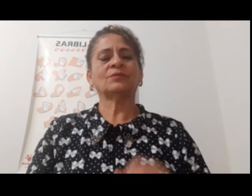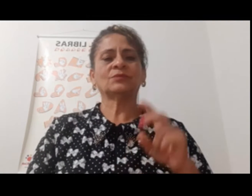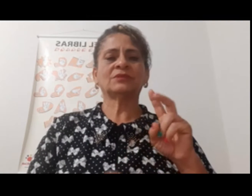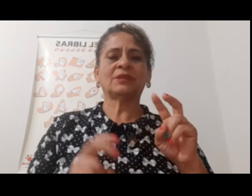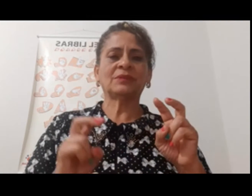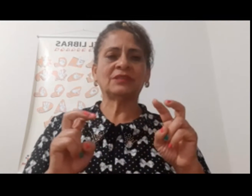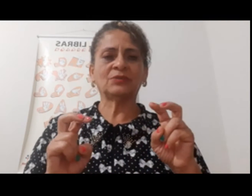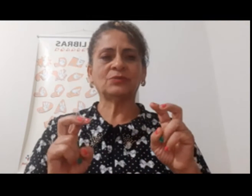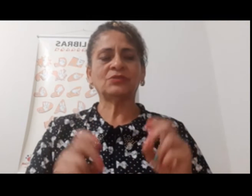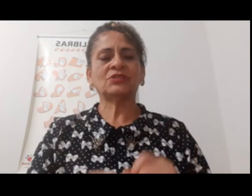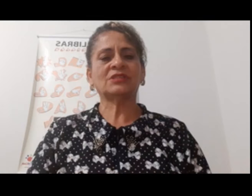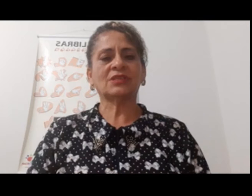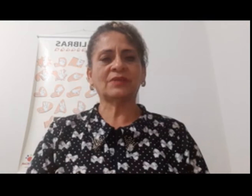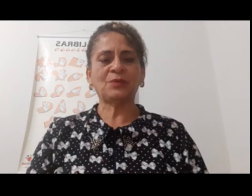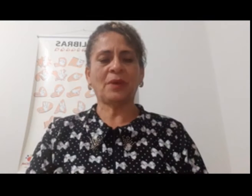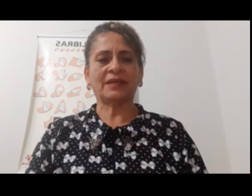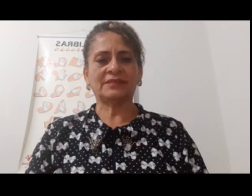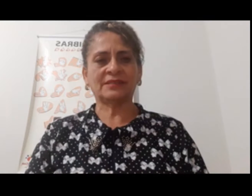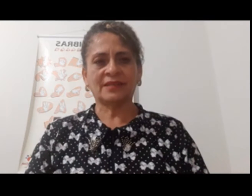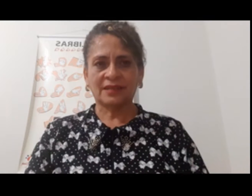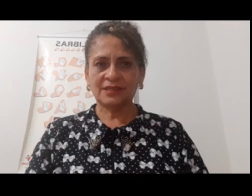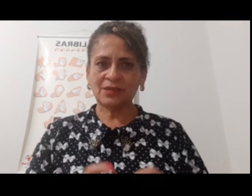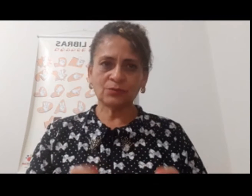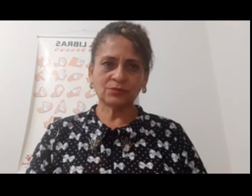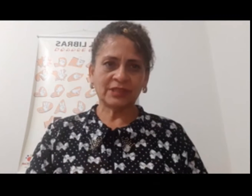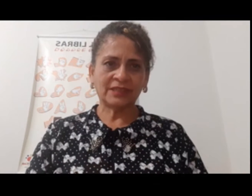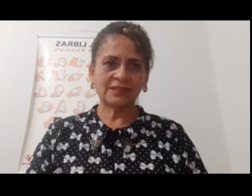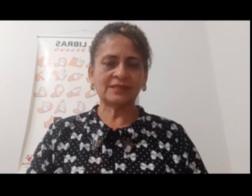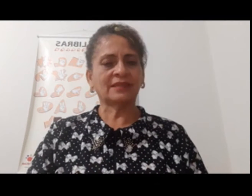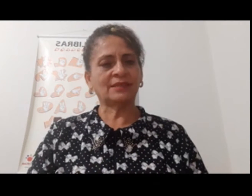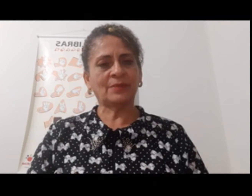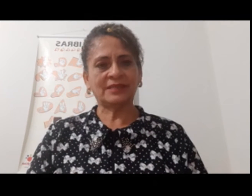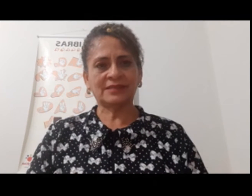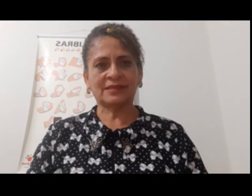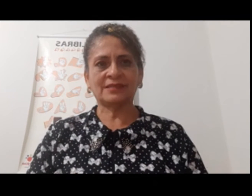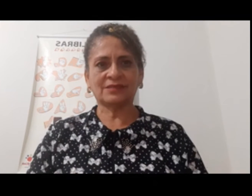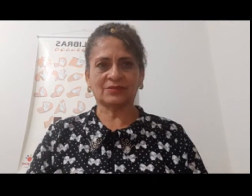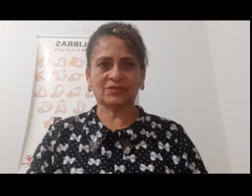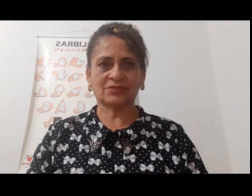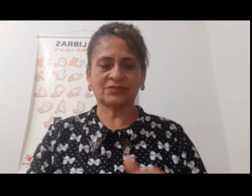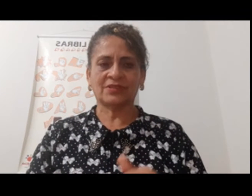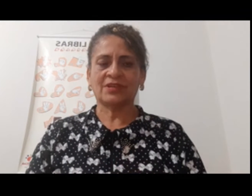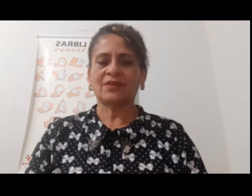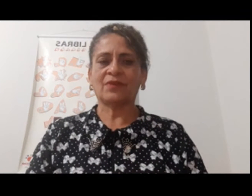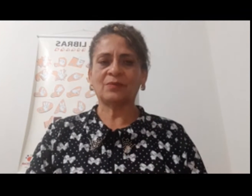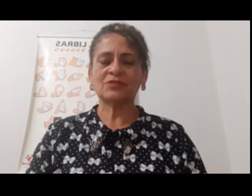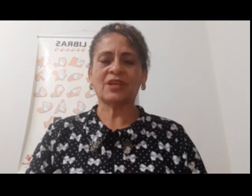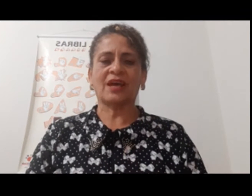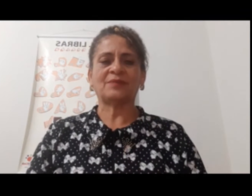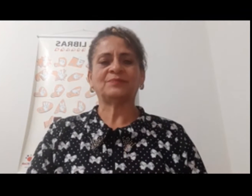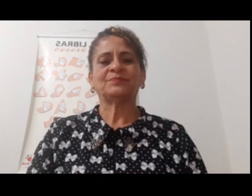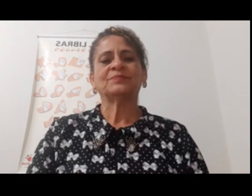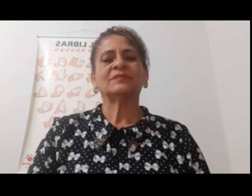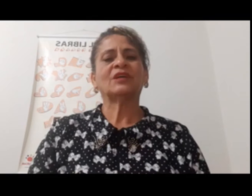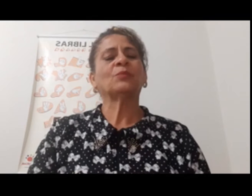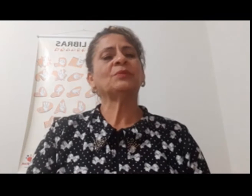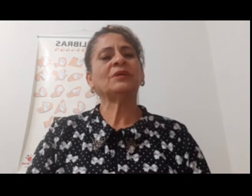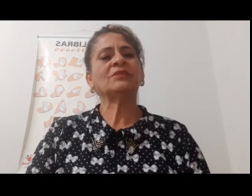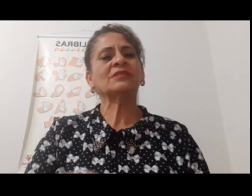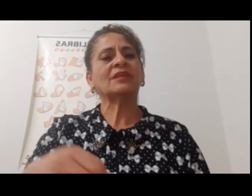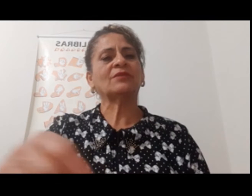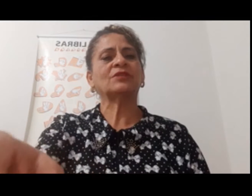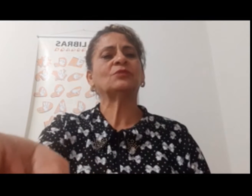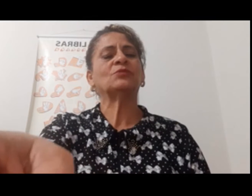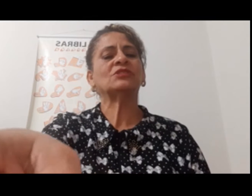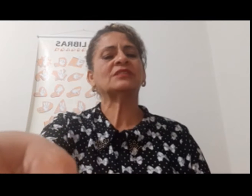Então, o tema de hoje são animais, e algum deles animais exóticos. Vamos lá! Então, o